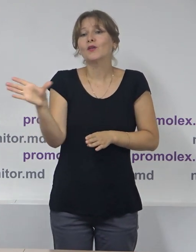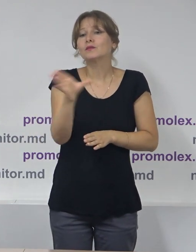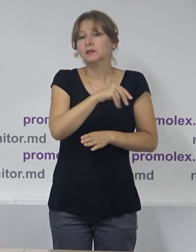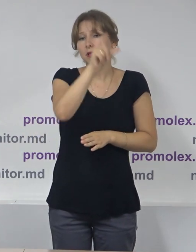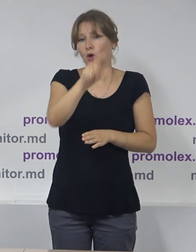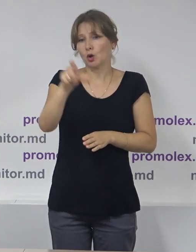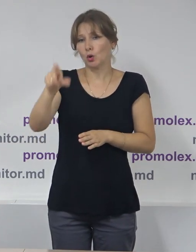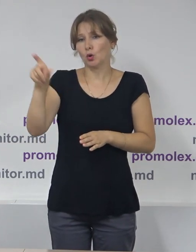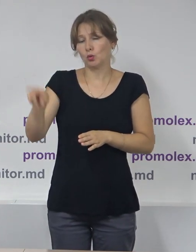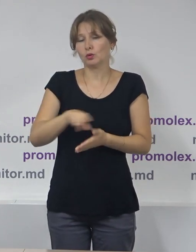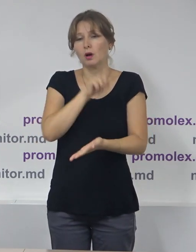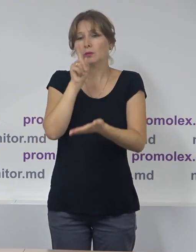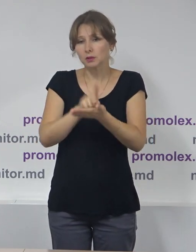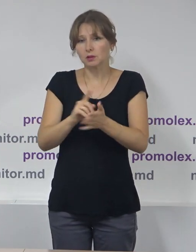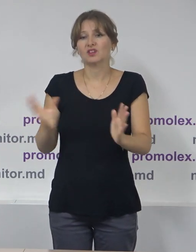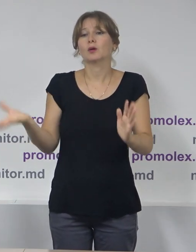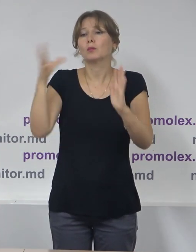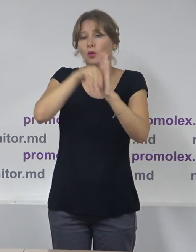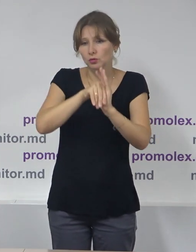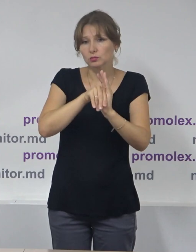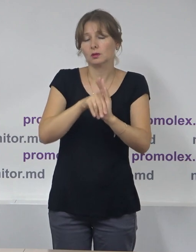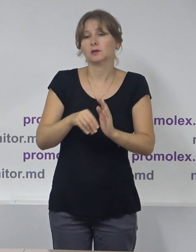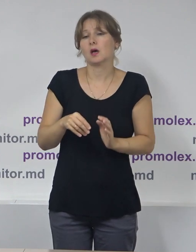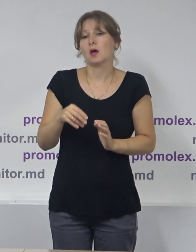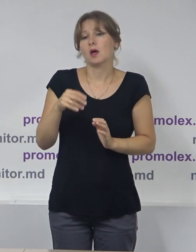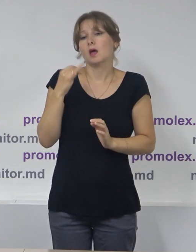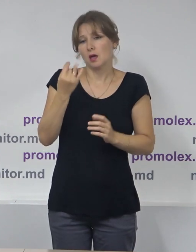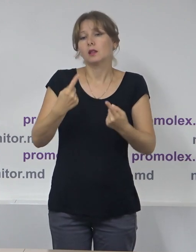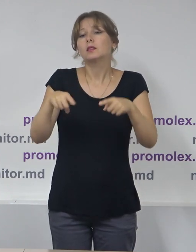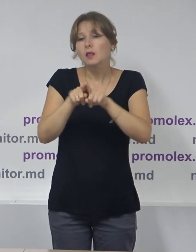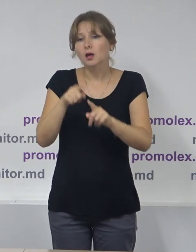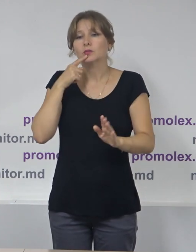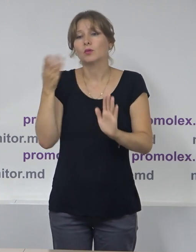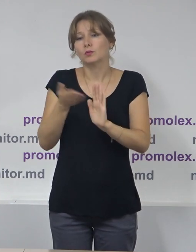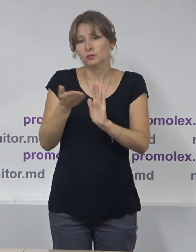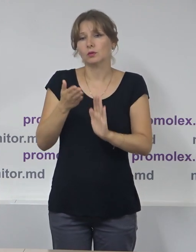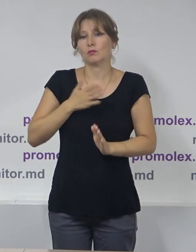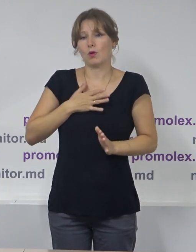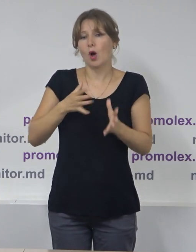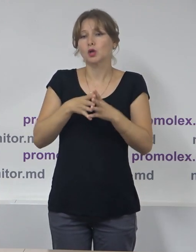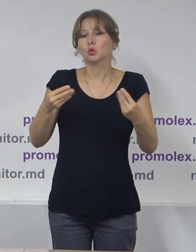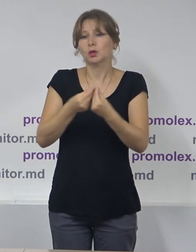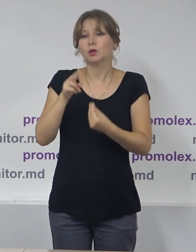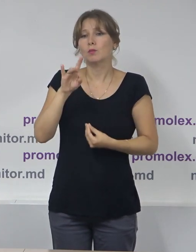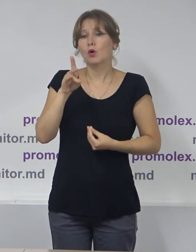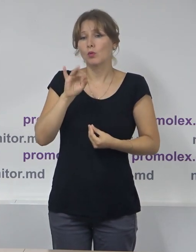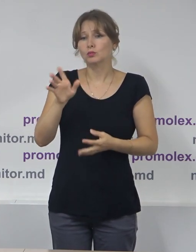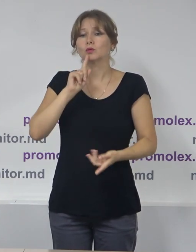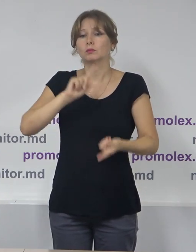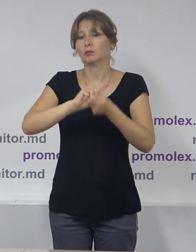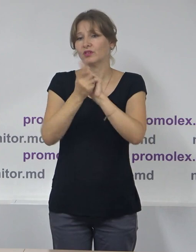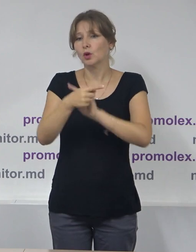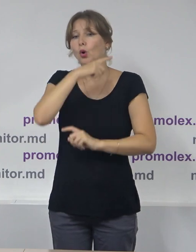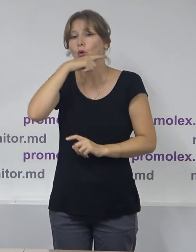alegători să se simtă implicați în acest sens, inclusiv rapoartele asociației Promolex vor fi traduse și în limba